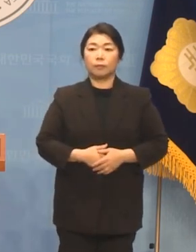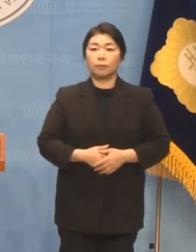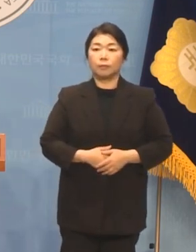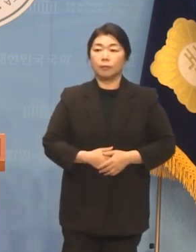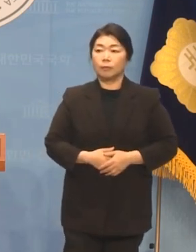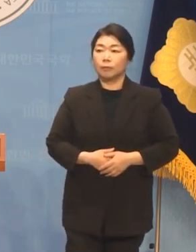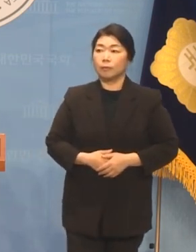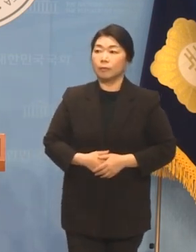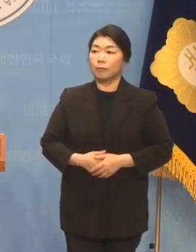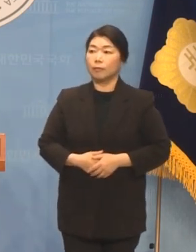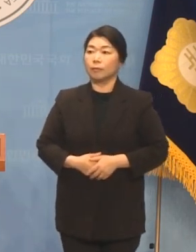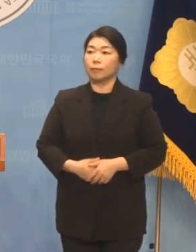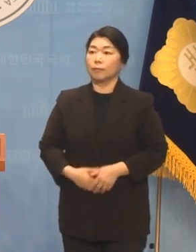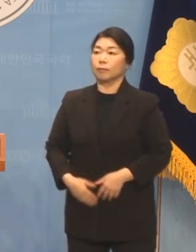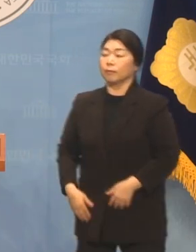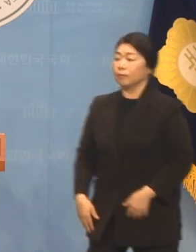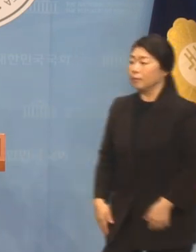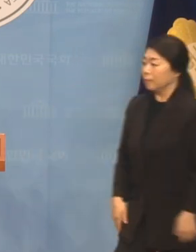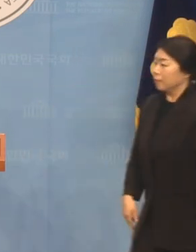15분It